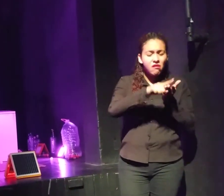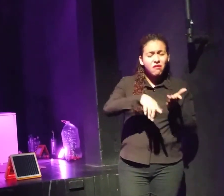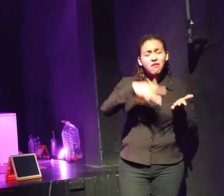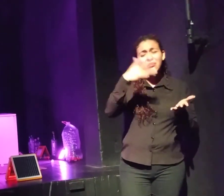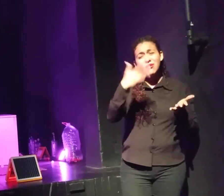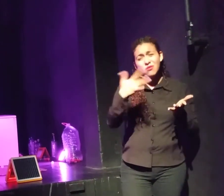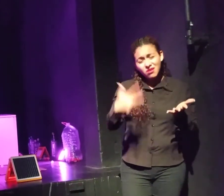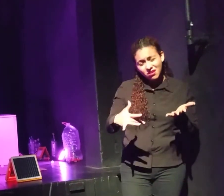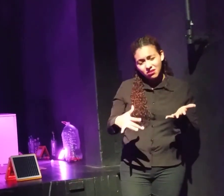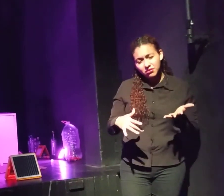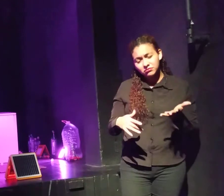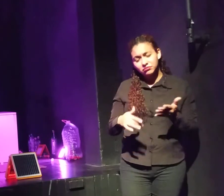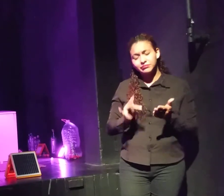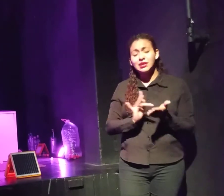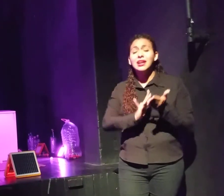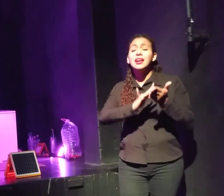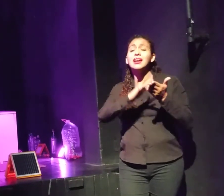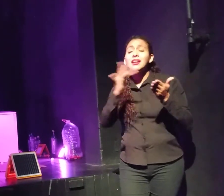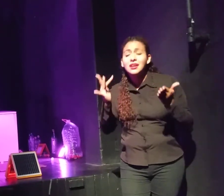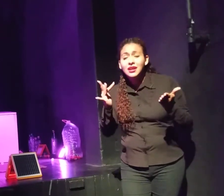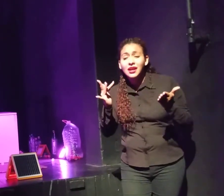Gracias por dejarme volver a ver a mi abuela.